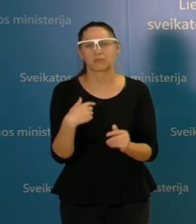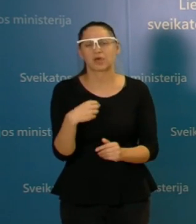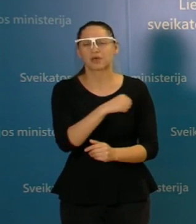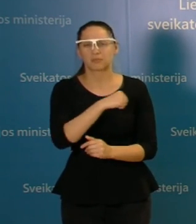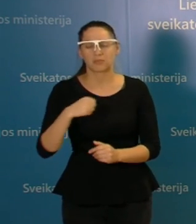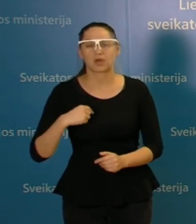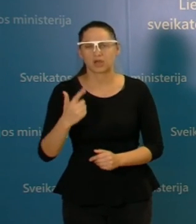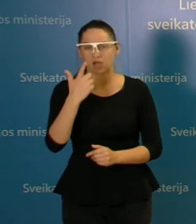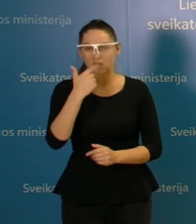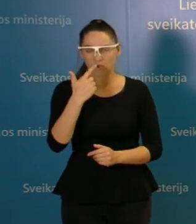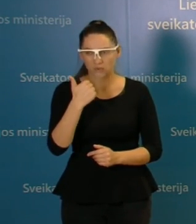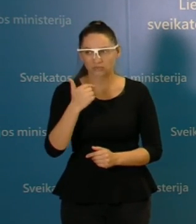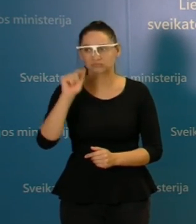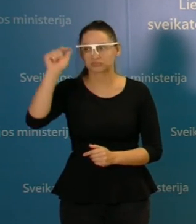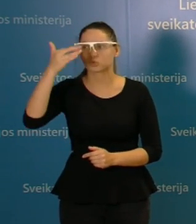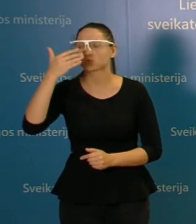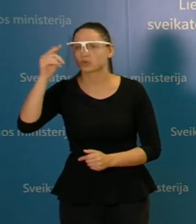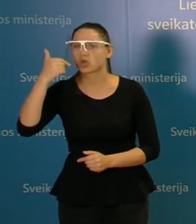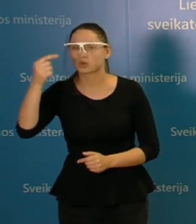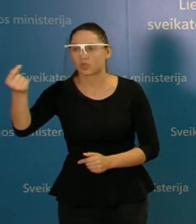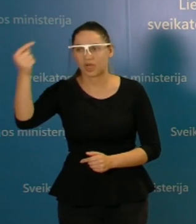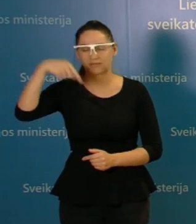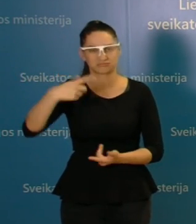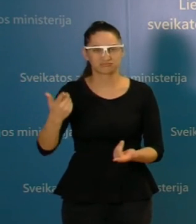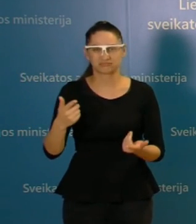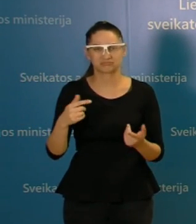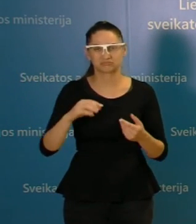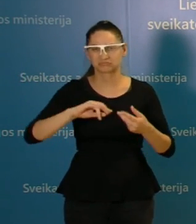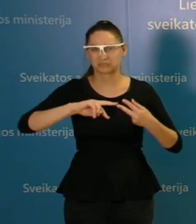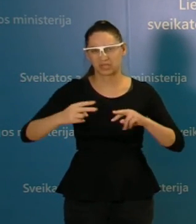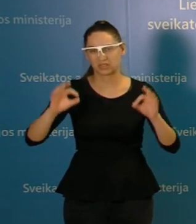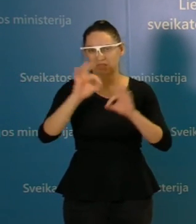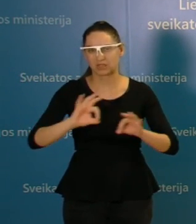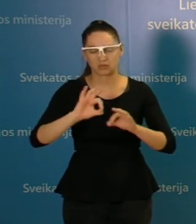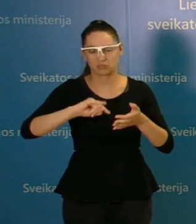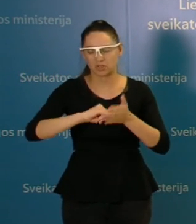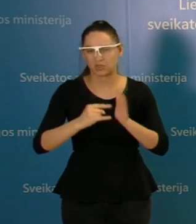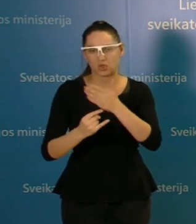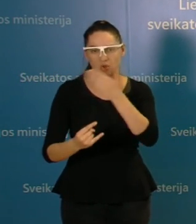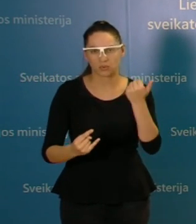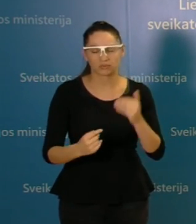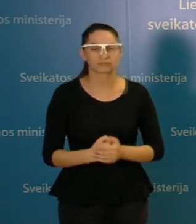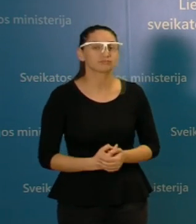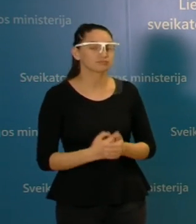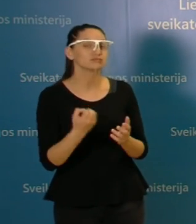raudonojoje zonui. Tai kol kas neplanuojama nieko keisti. Augustui?